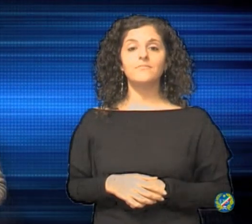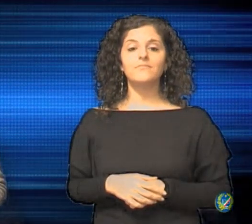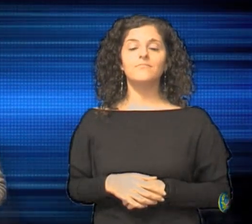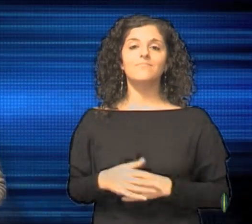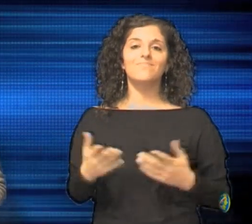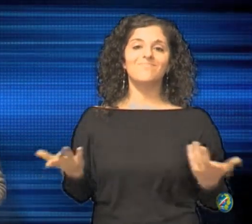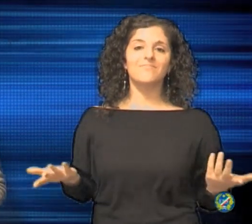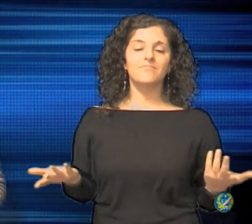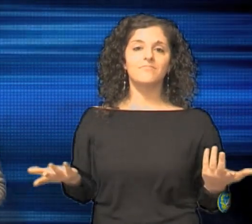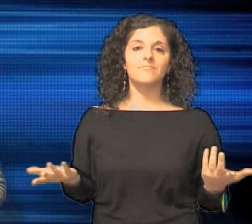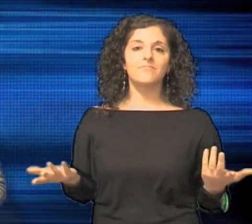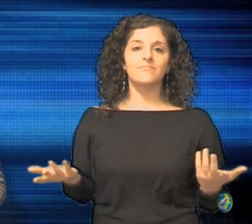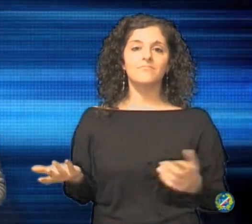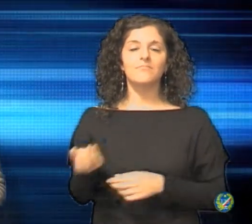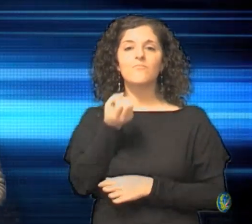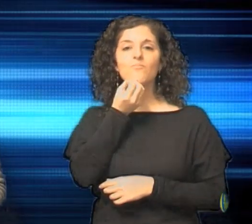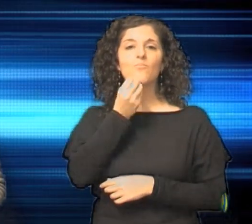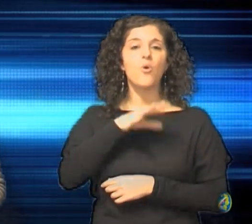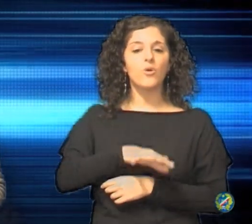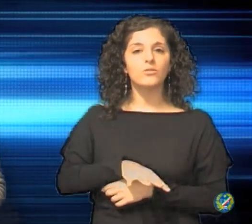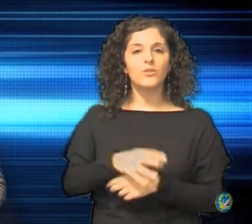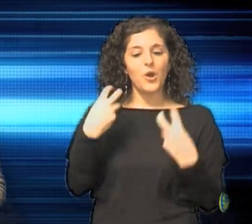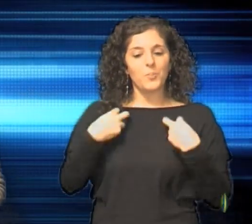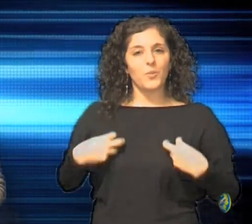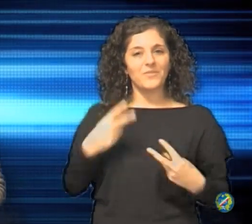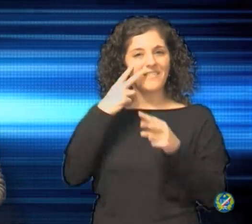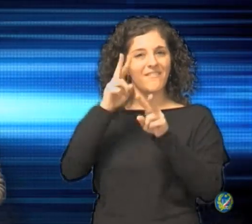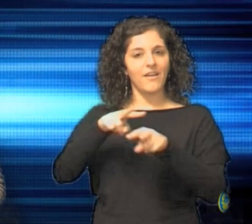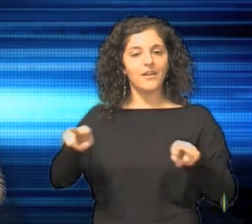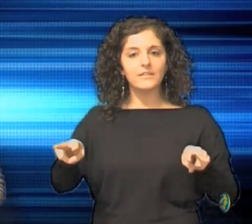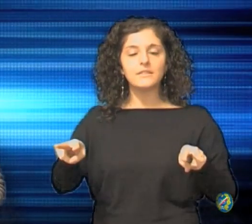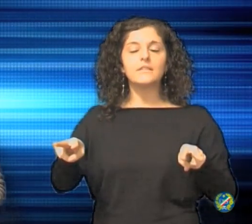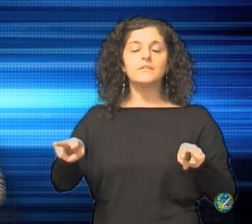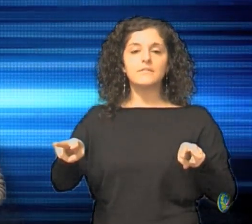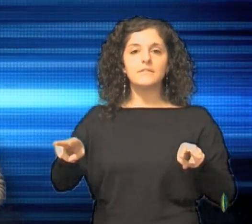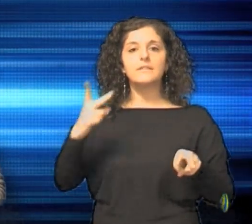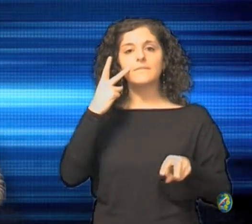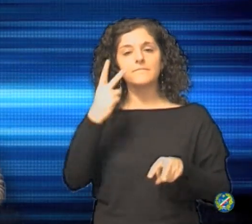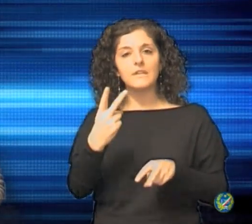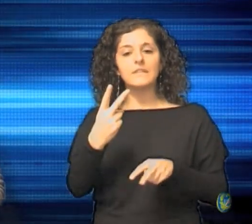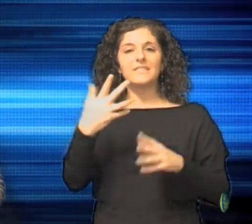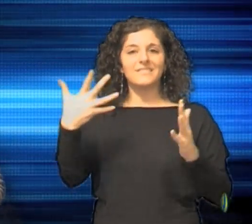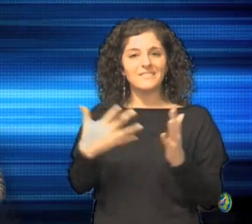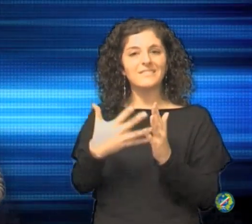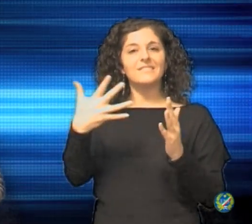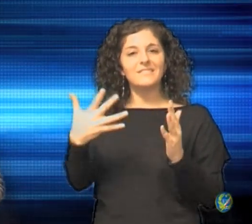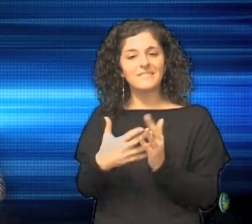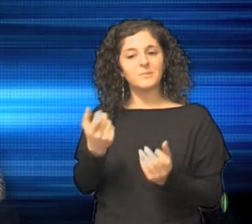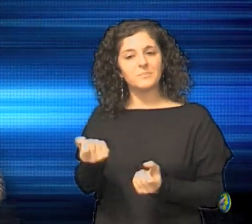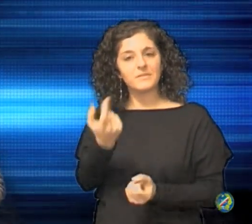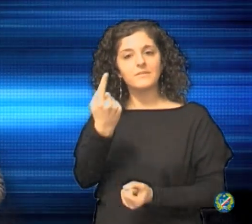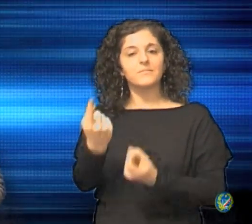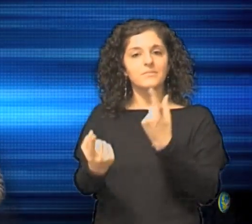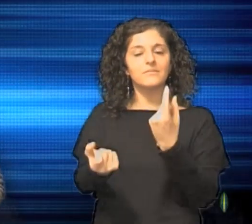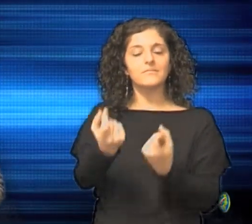Purtroppo nelle verifiche si sono riscontrate tante irregolarità e i